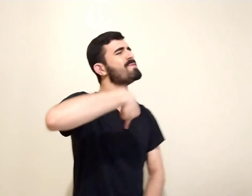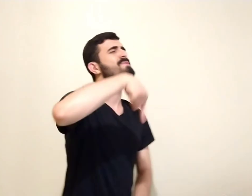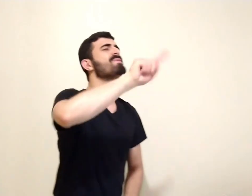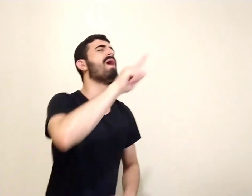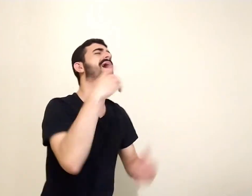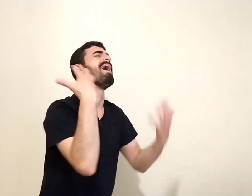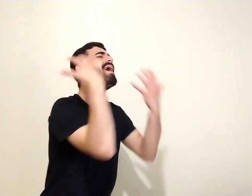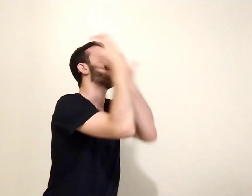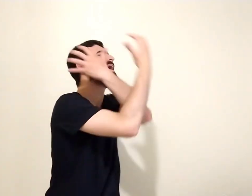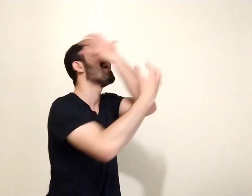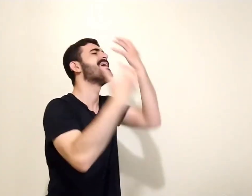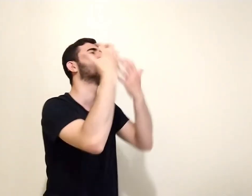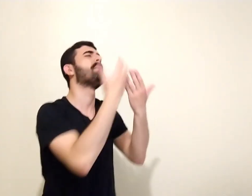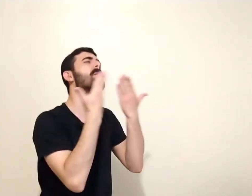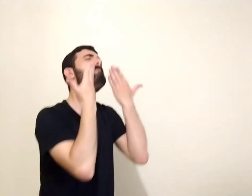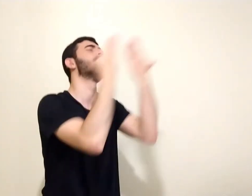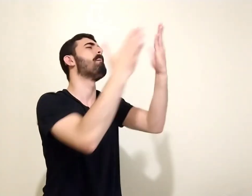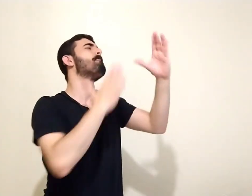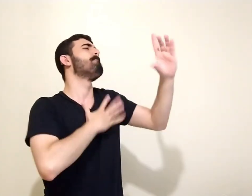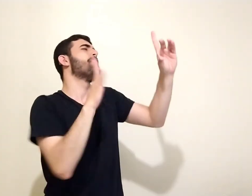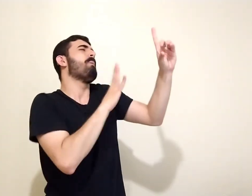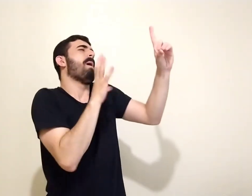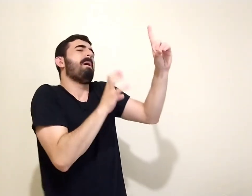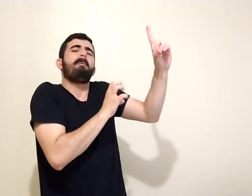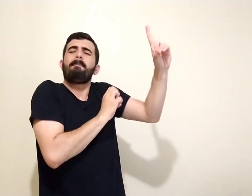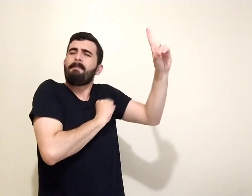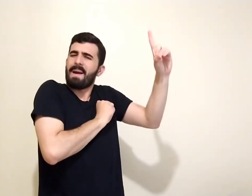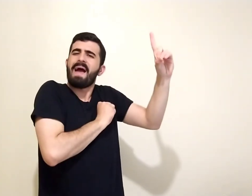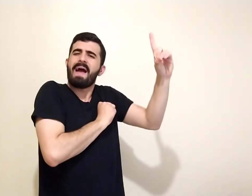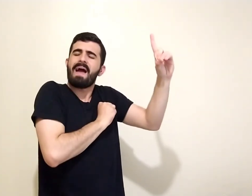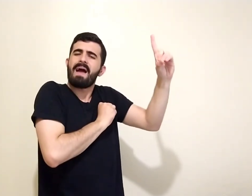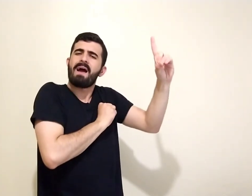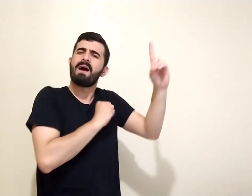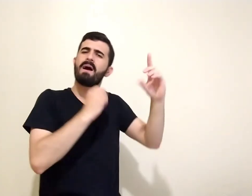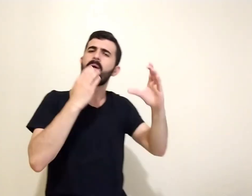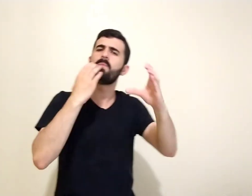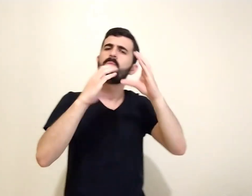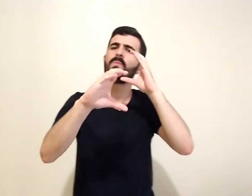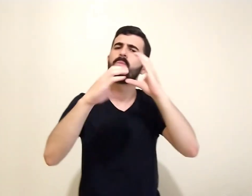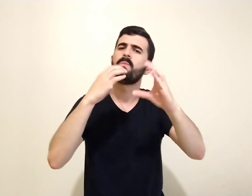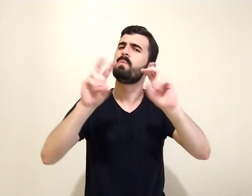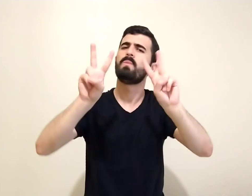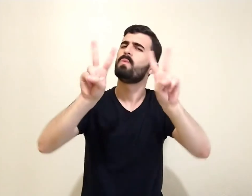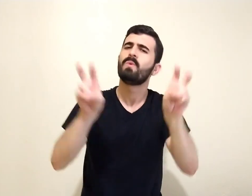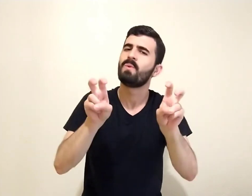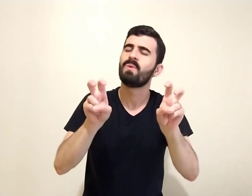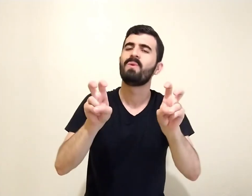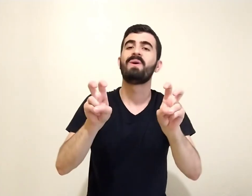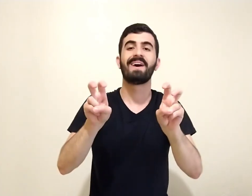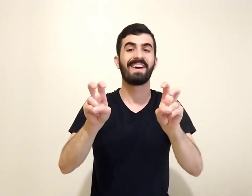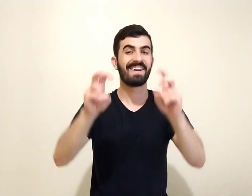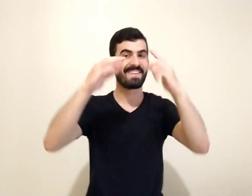Vou cantar para o meu amado o cântico da vinha de um amigo meu.